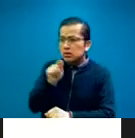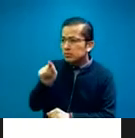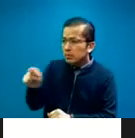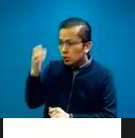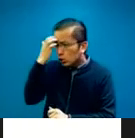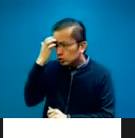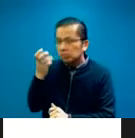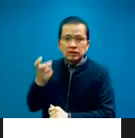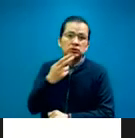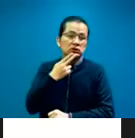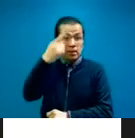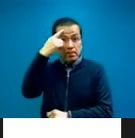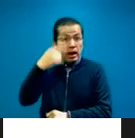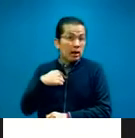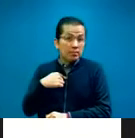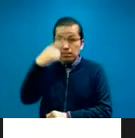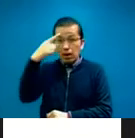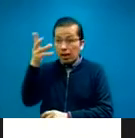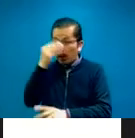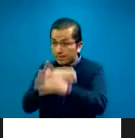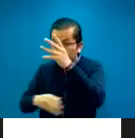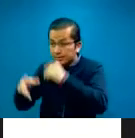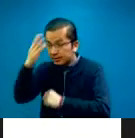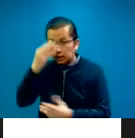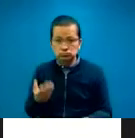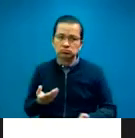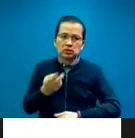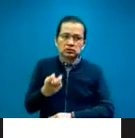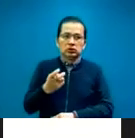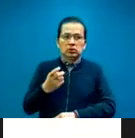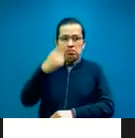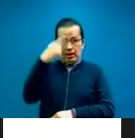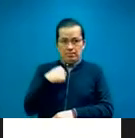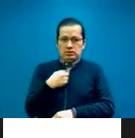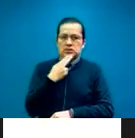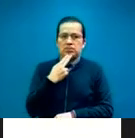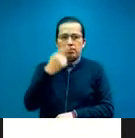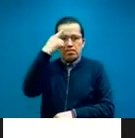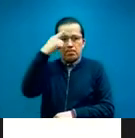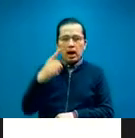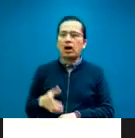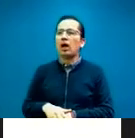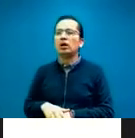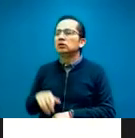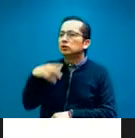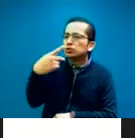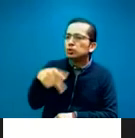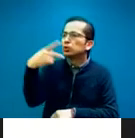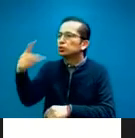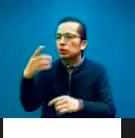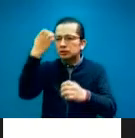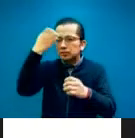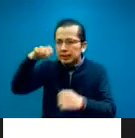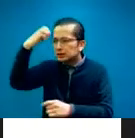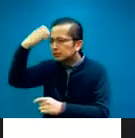enriquecedora de crecer, de aprender de las historias, de los demás, de las experiencias. Y a mí me interesa